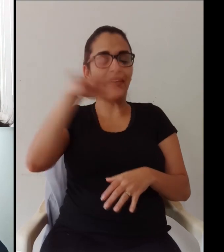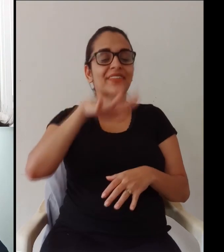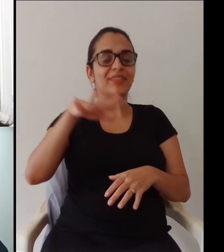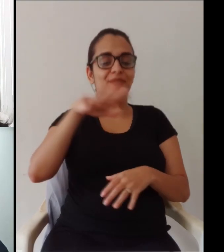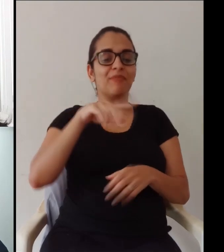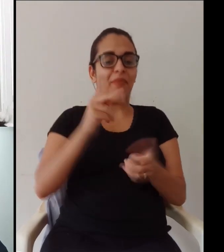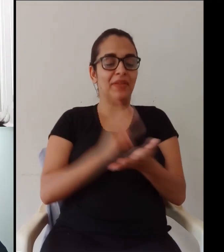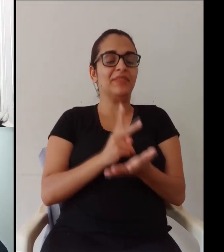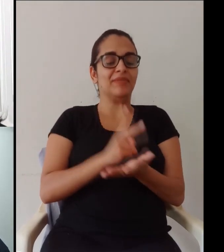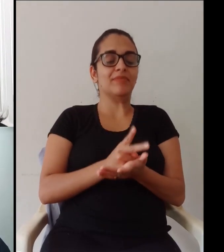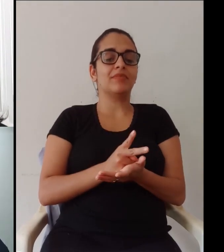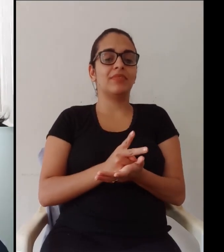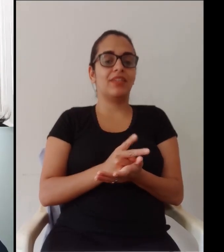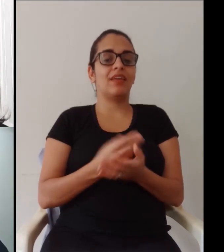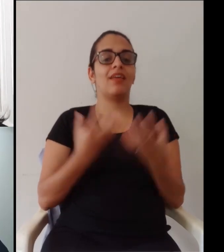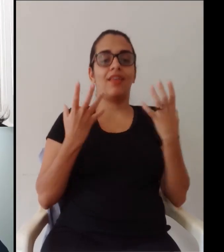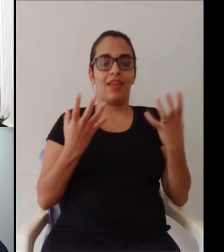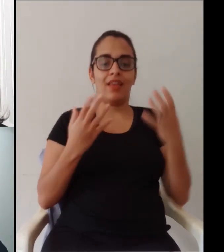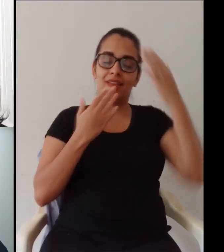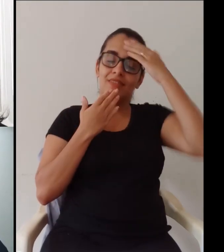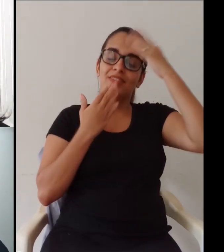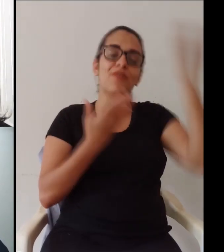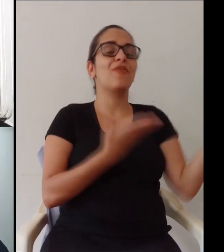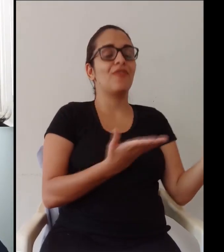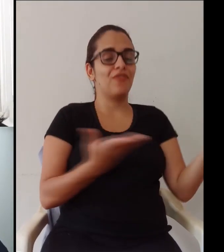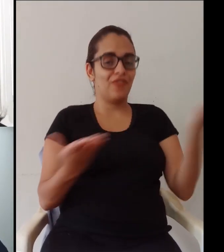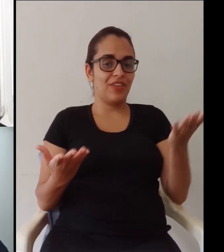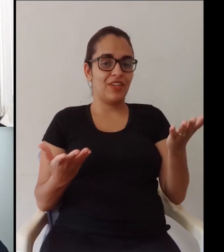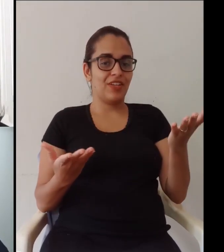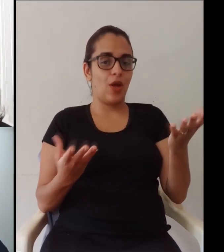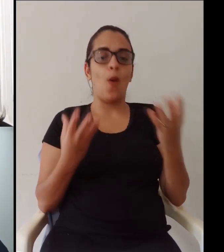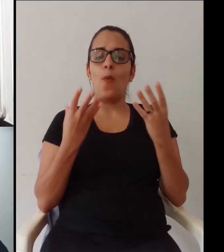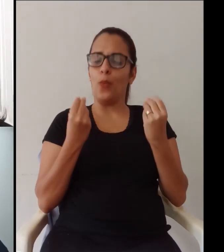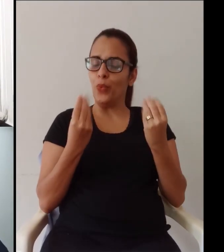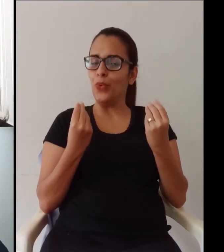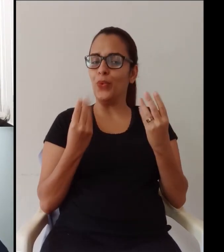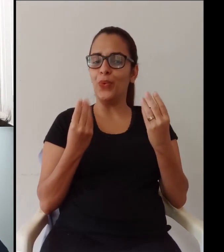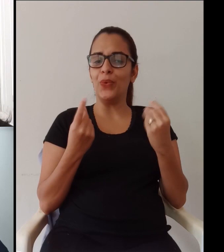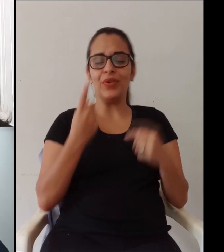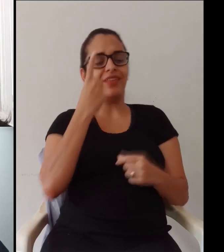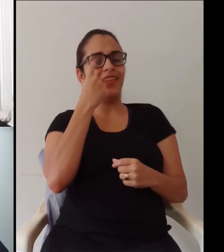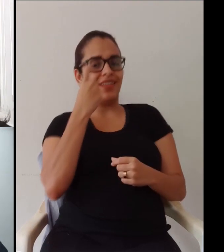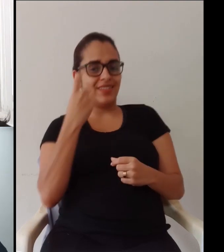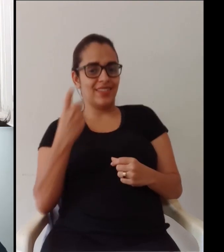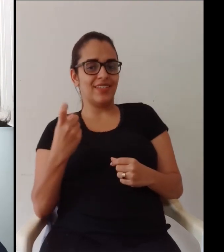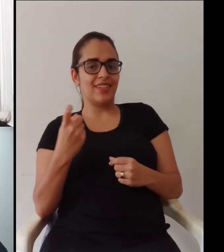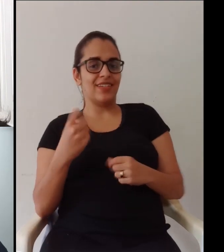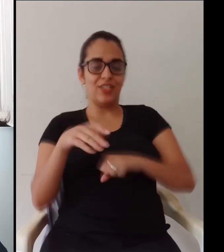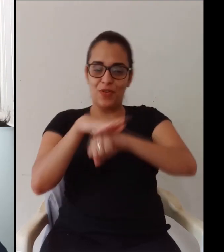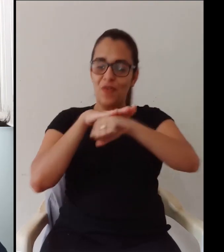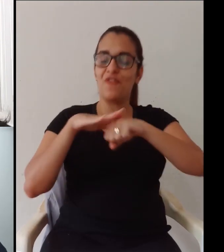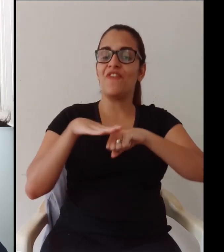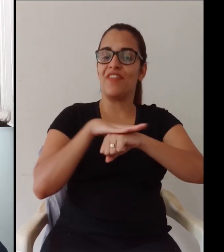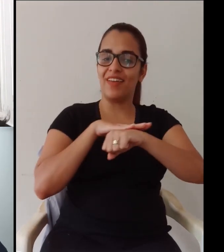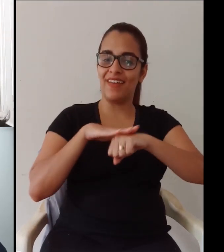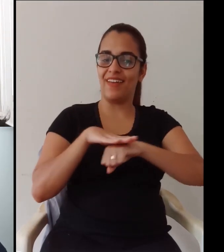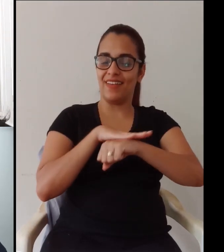A nossa ideia hoje é tentar esclarecer um pouco o assunto, que é o assunto do momento mesmo, né? Então, quero